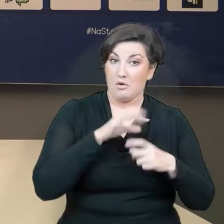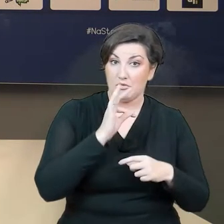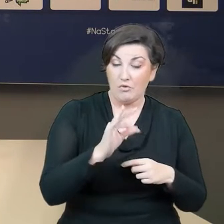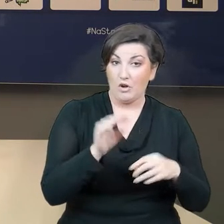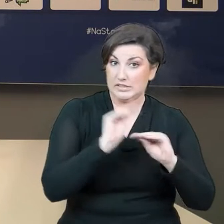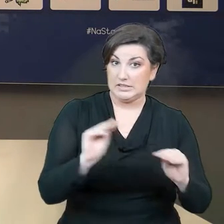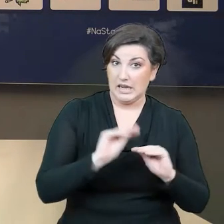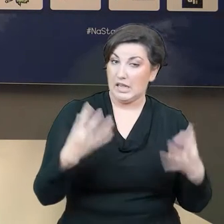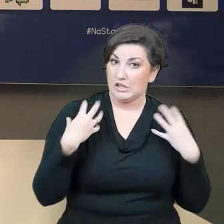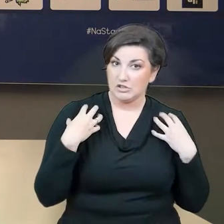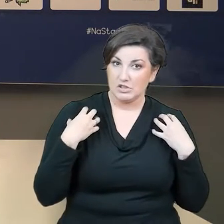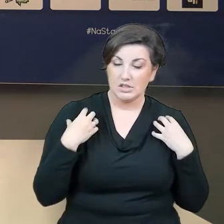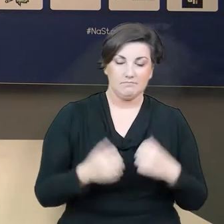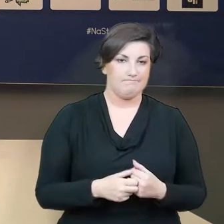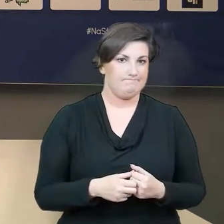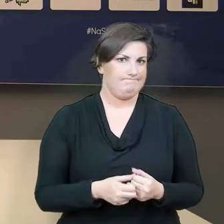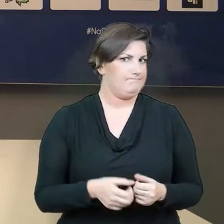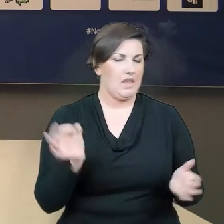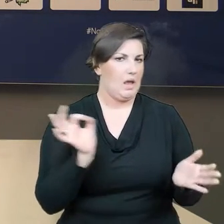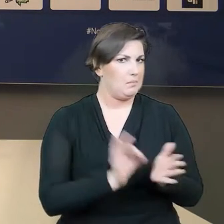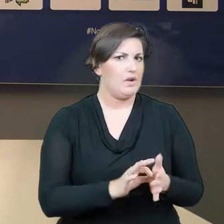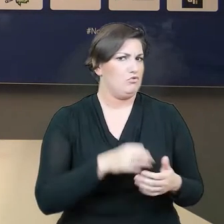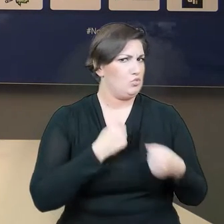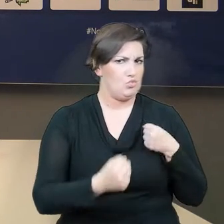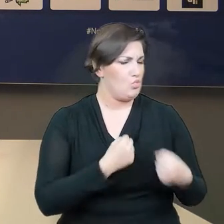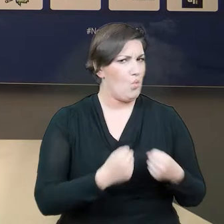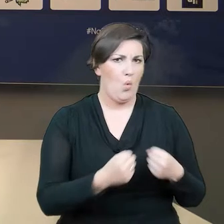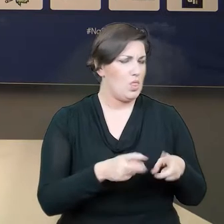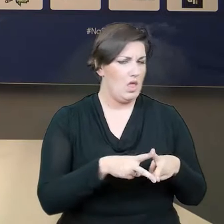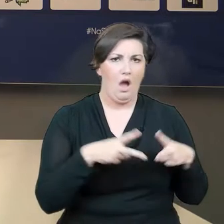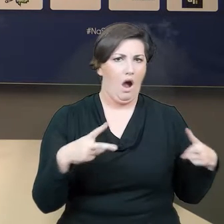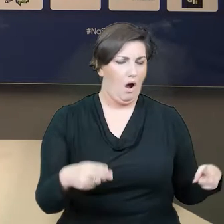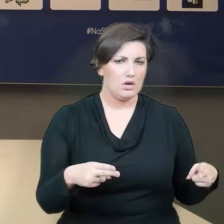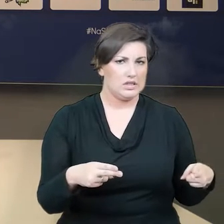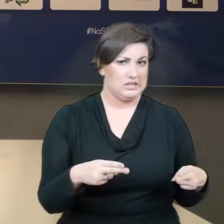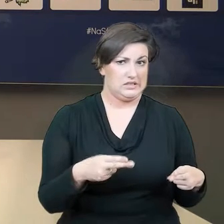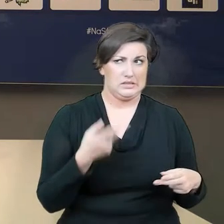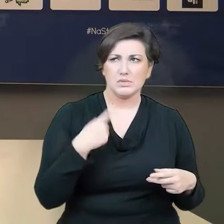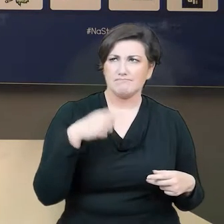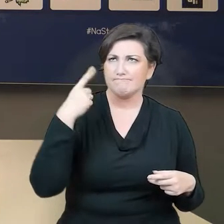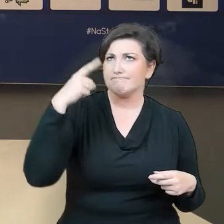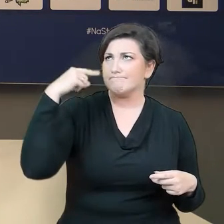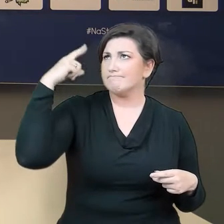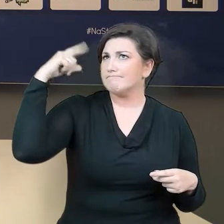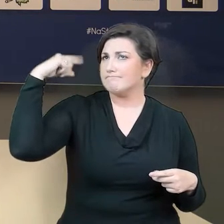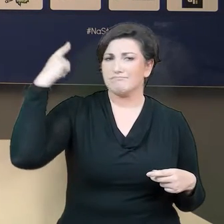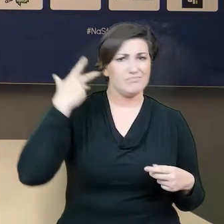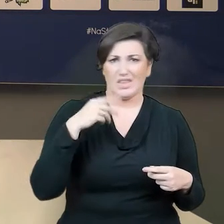Nie przypominam sobie, żebyśmy wcześniej mieli taką niechlubną